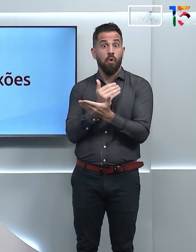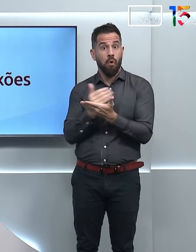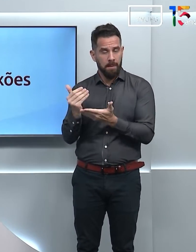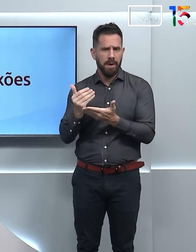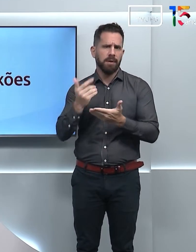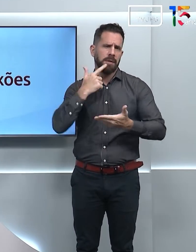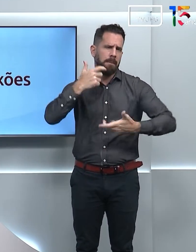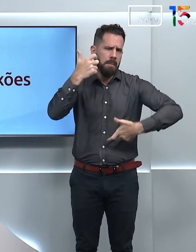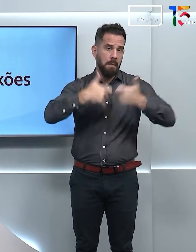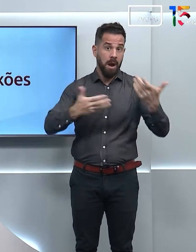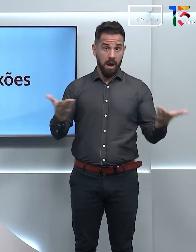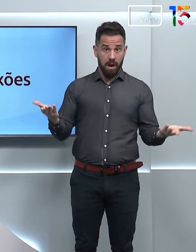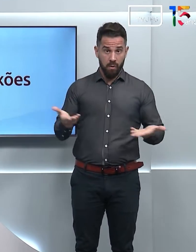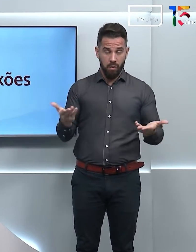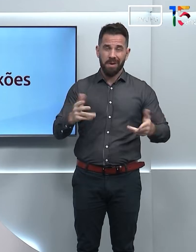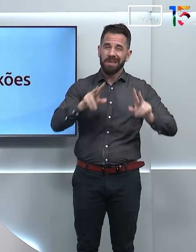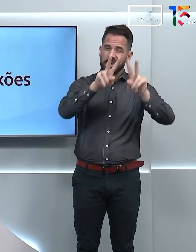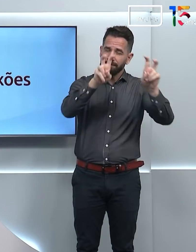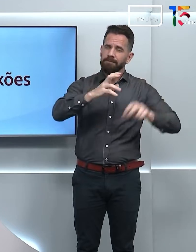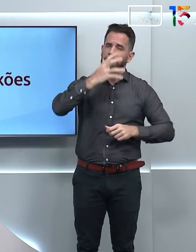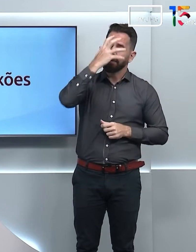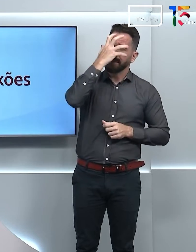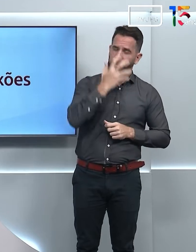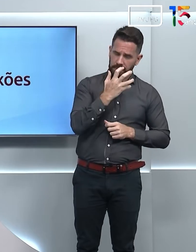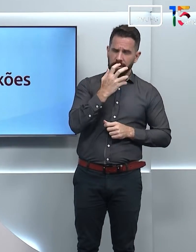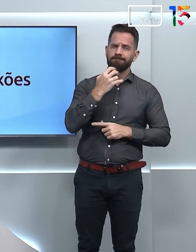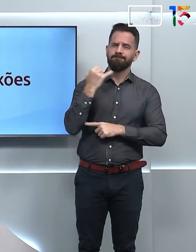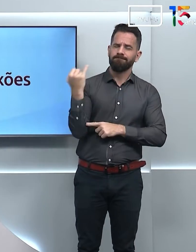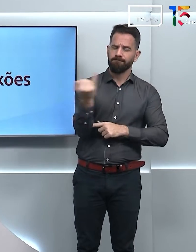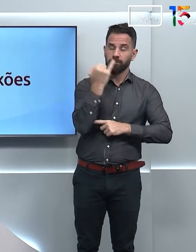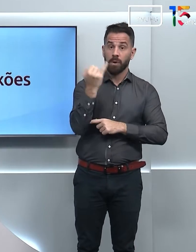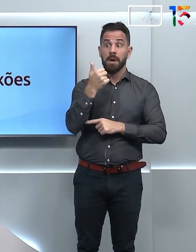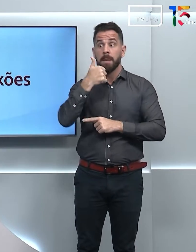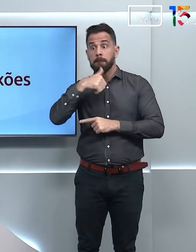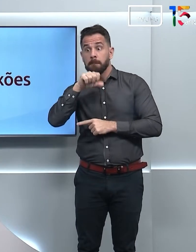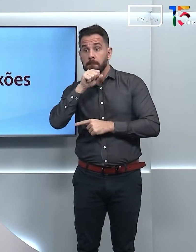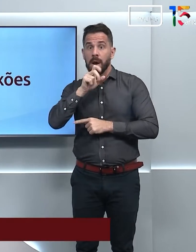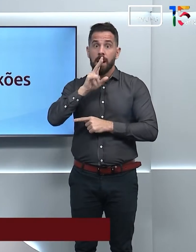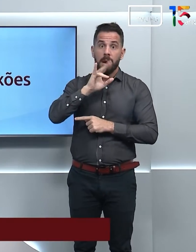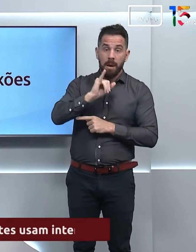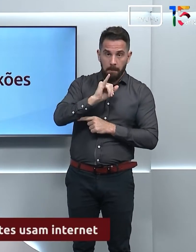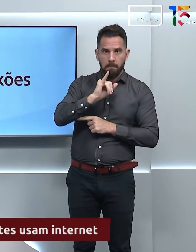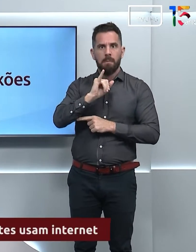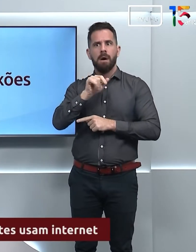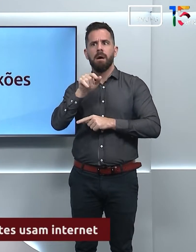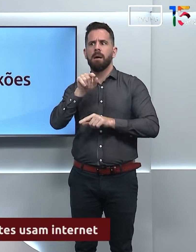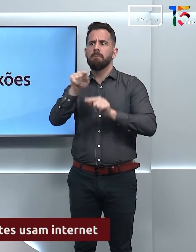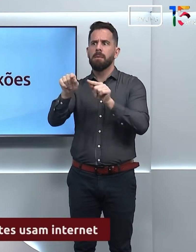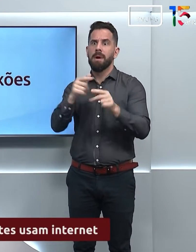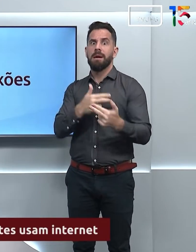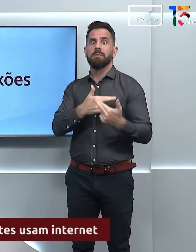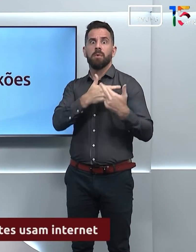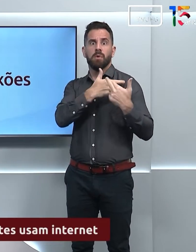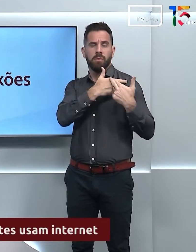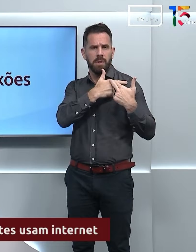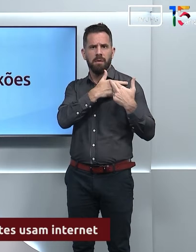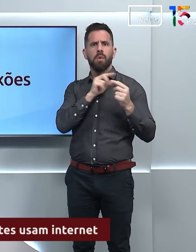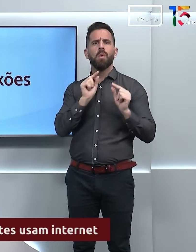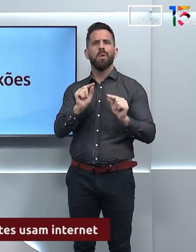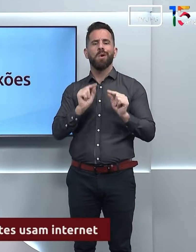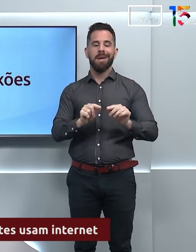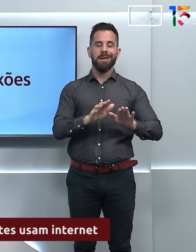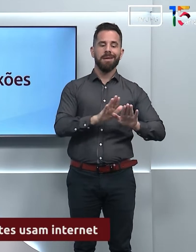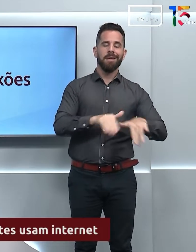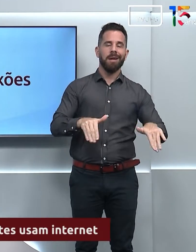de um assunto sério e importante para mães, pais e responsáveis por crianças e adolescentes.